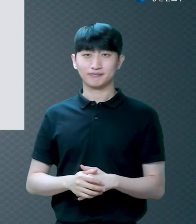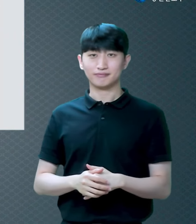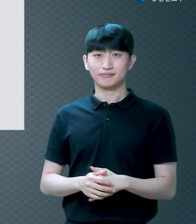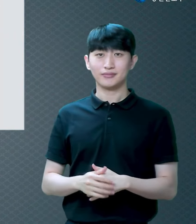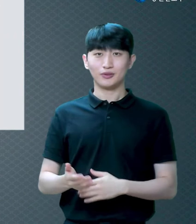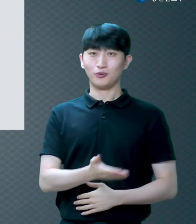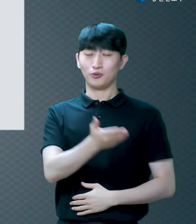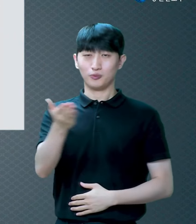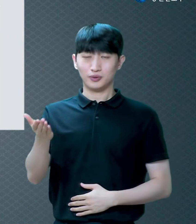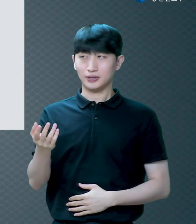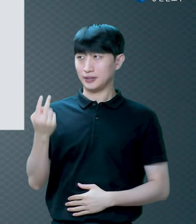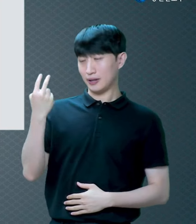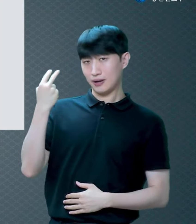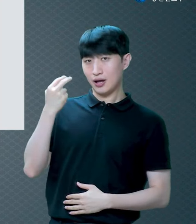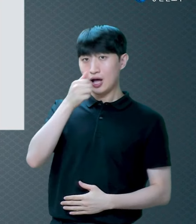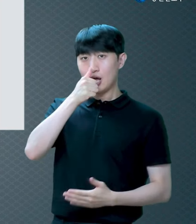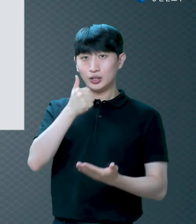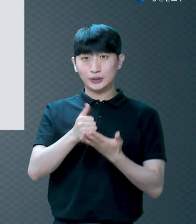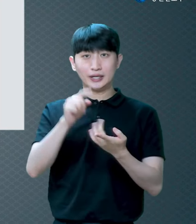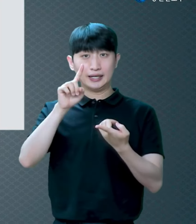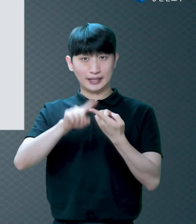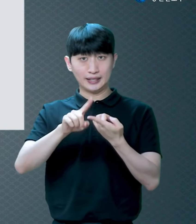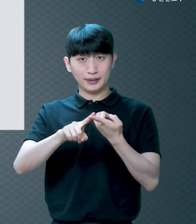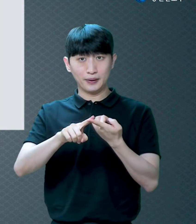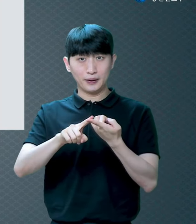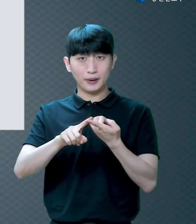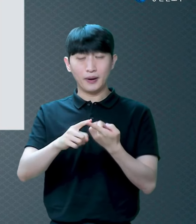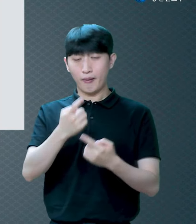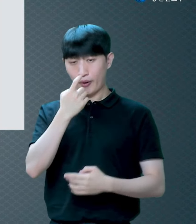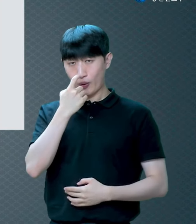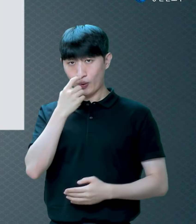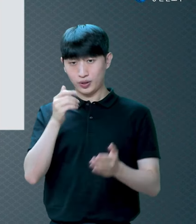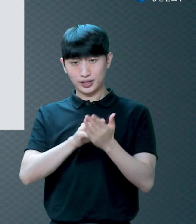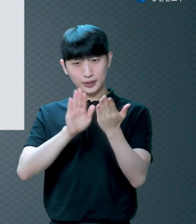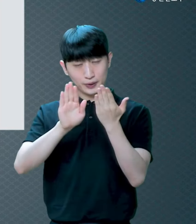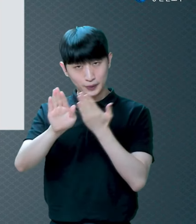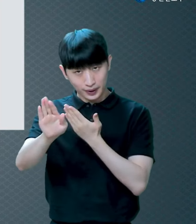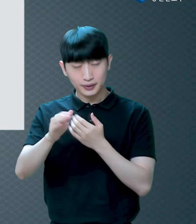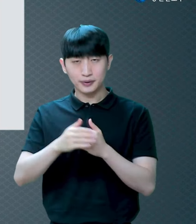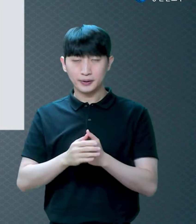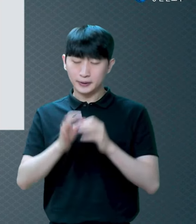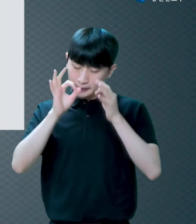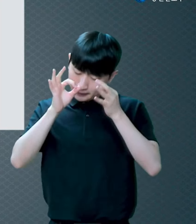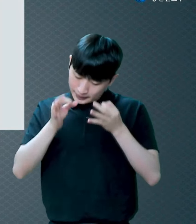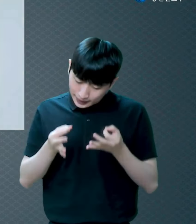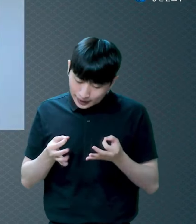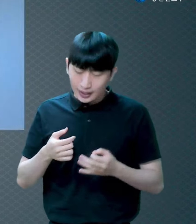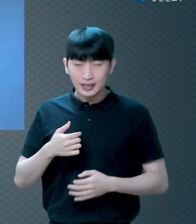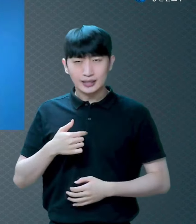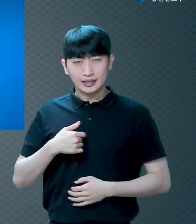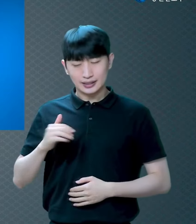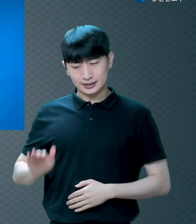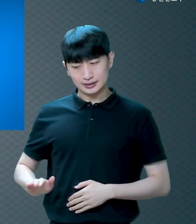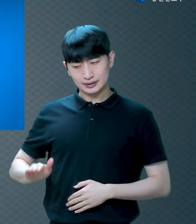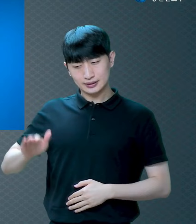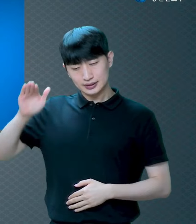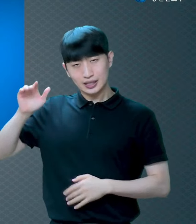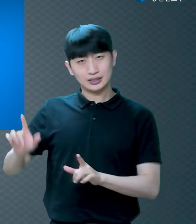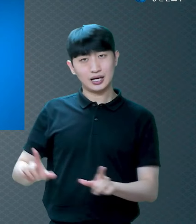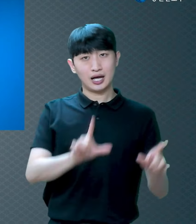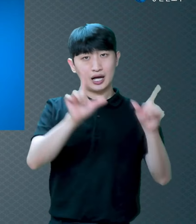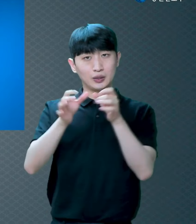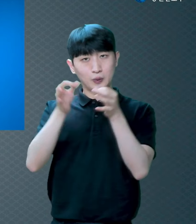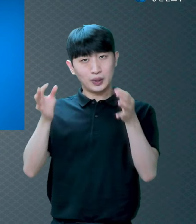가운데 어떻게 살아왔는지 한번 뒤돌아보시고 하나님 앞에 기도해보세요 라고 말씀을